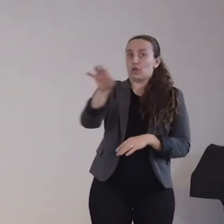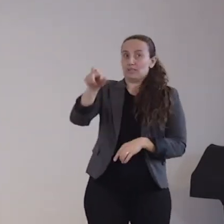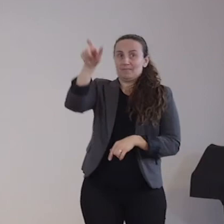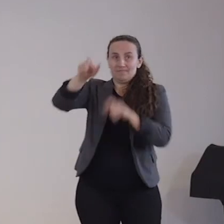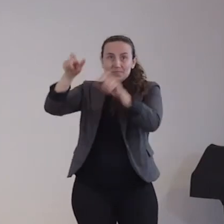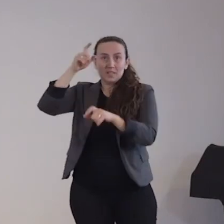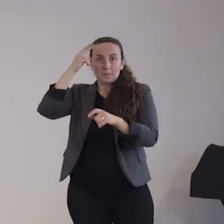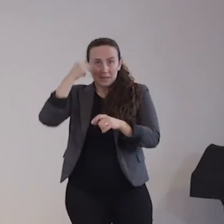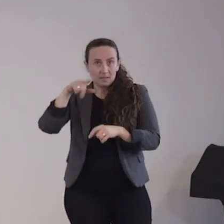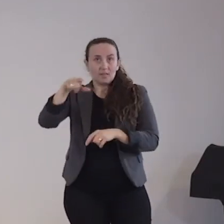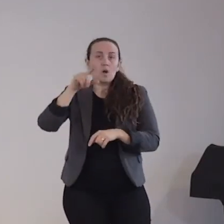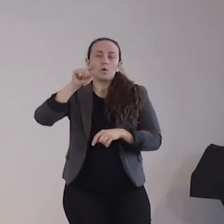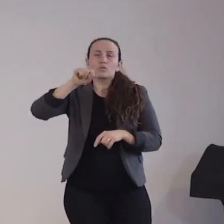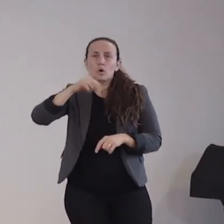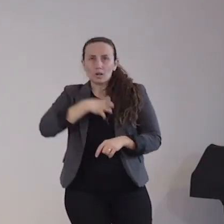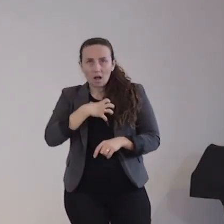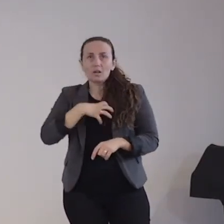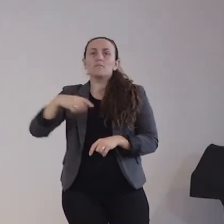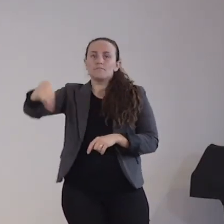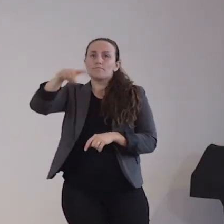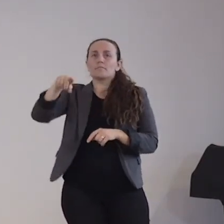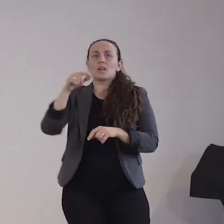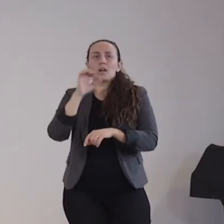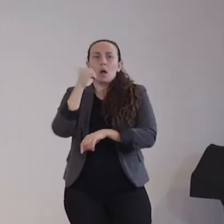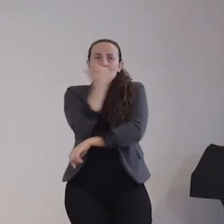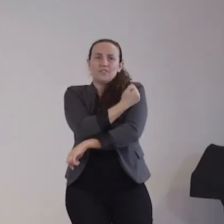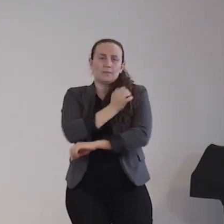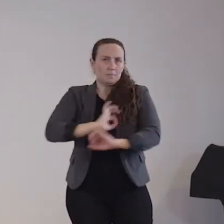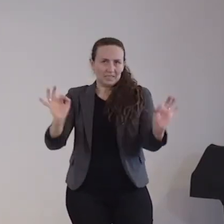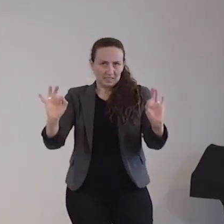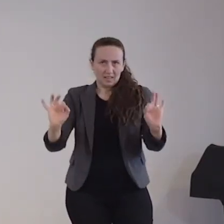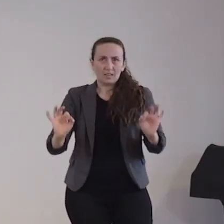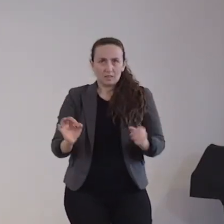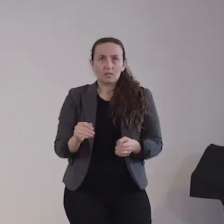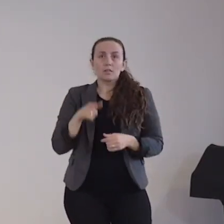Nebenwirkungen, die bei anderen auftreten, sind bei Diabetikern nicht zu erwarten.